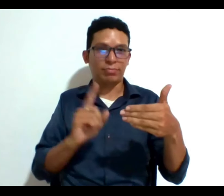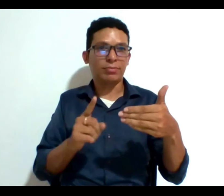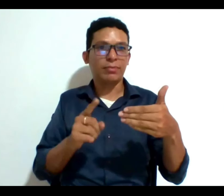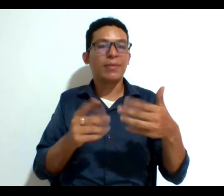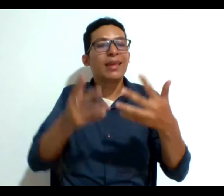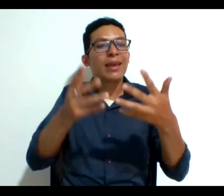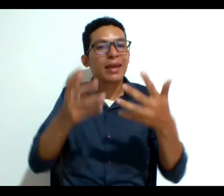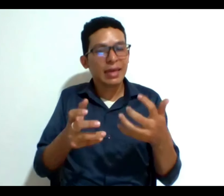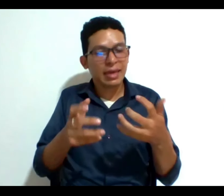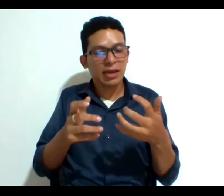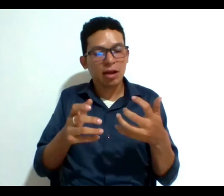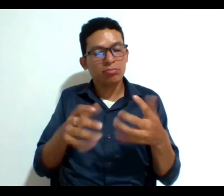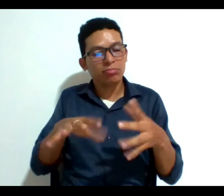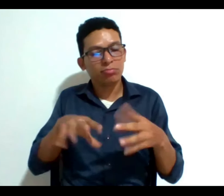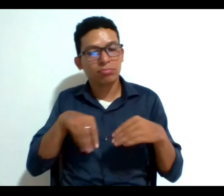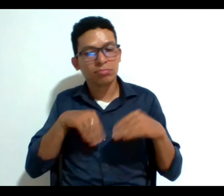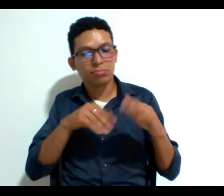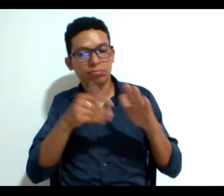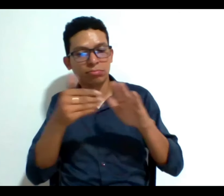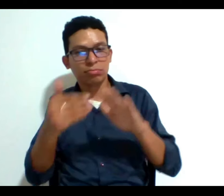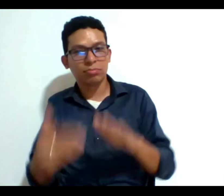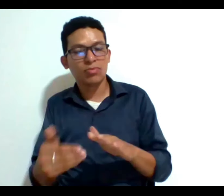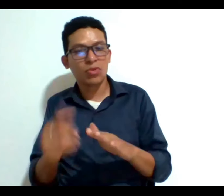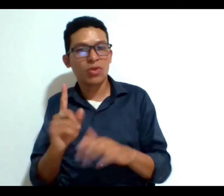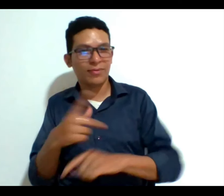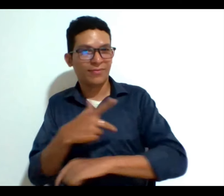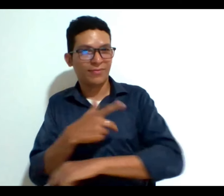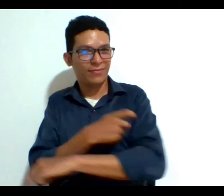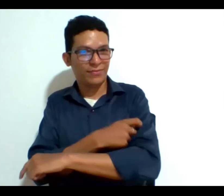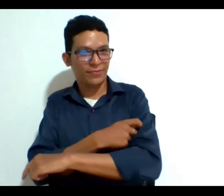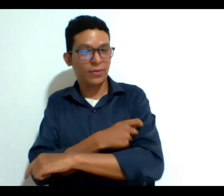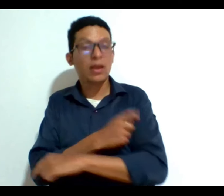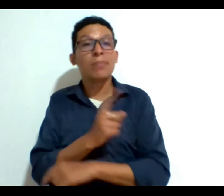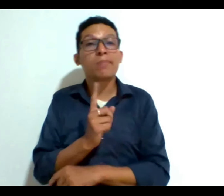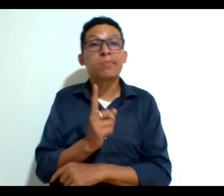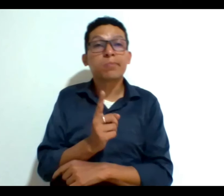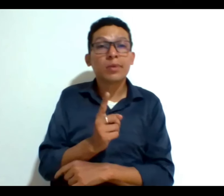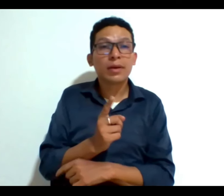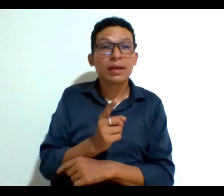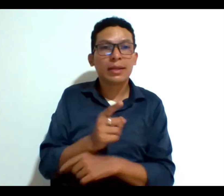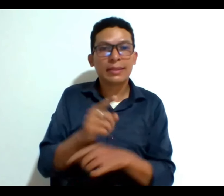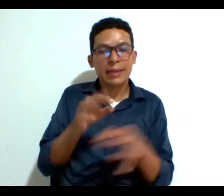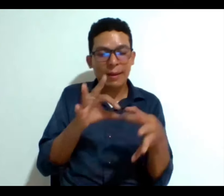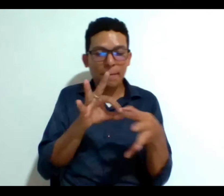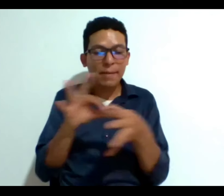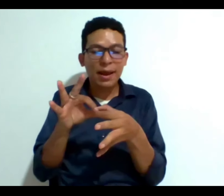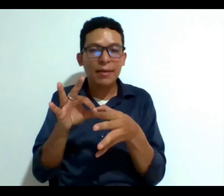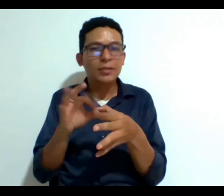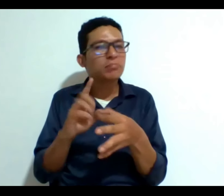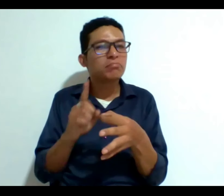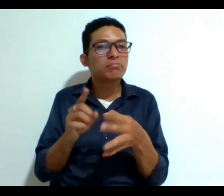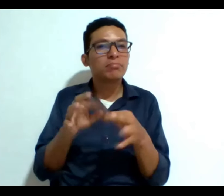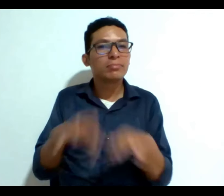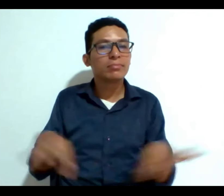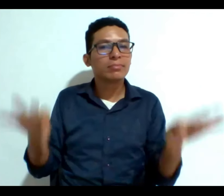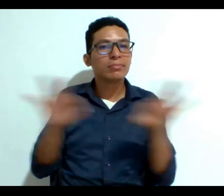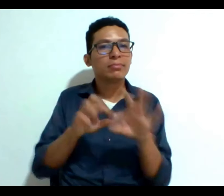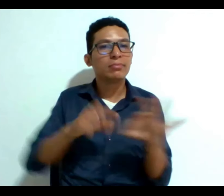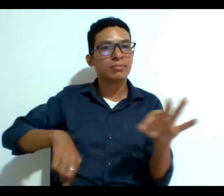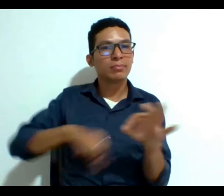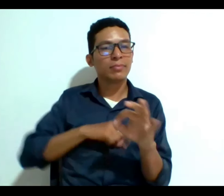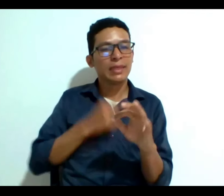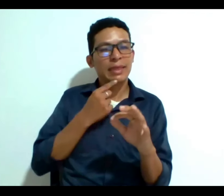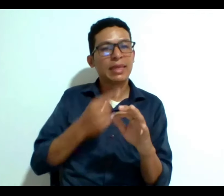transitar hacia una muerte digna por vía eutanasia pero aquí también ligado a esta pregunta es importante que nosotros hablemos de otra